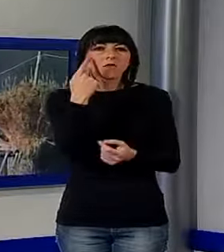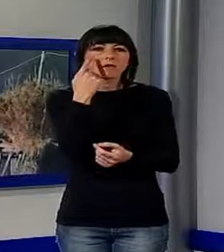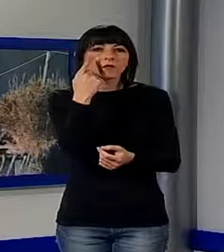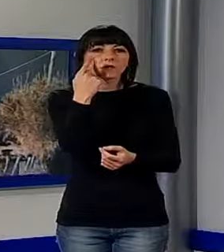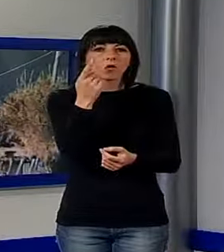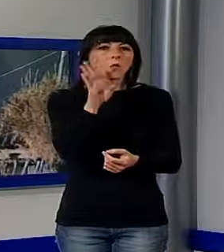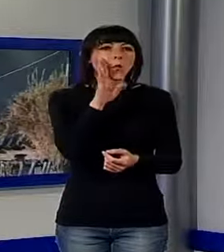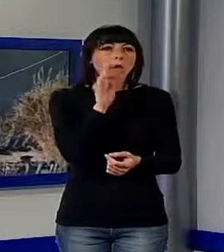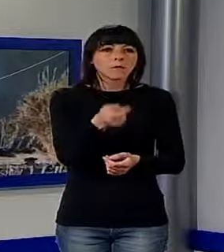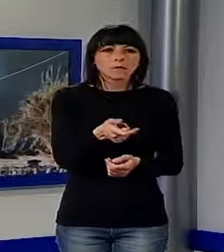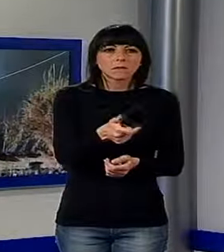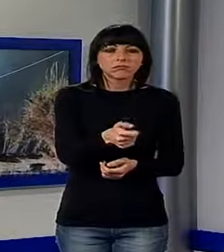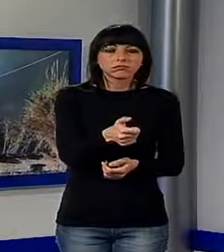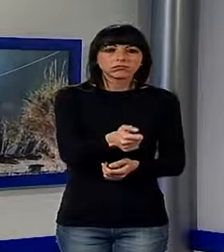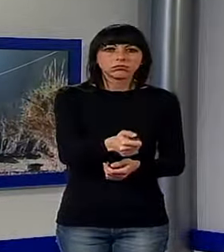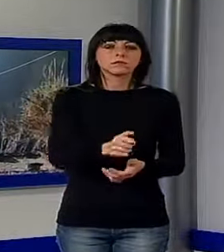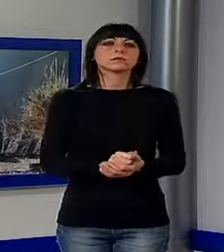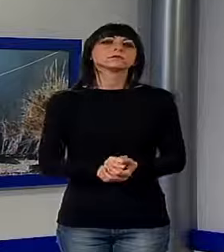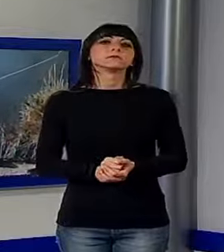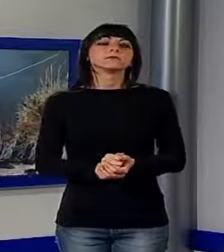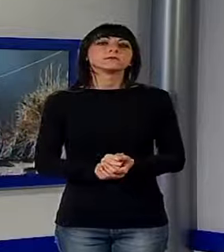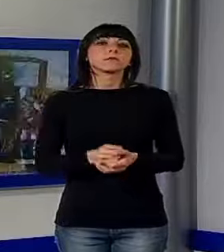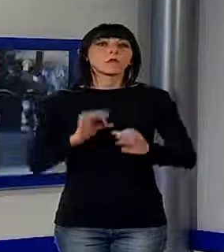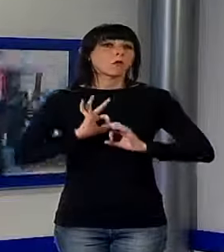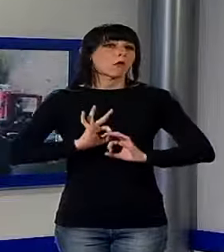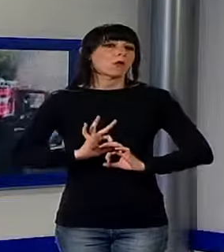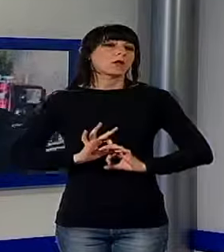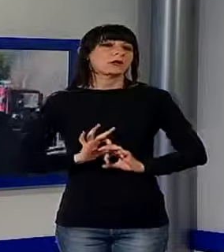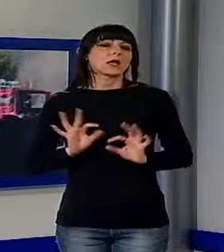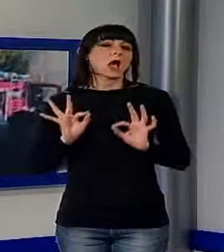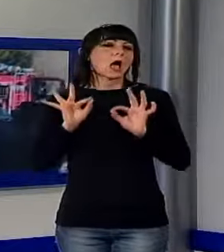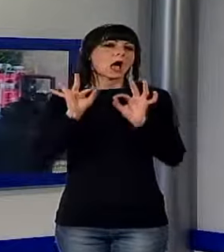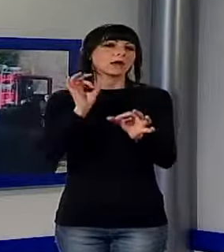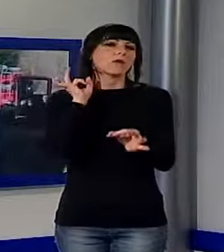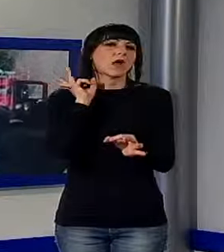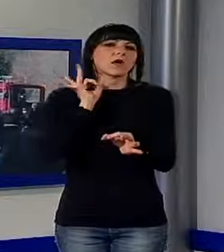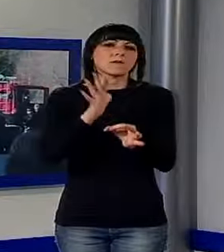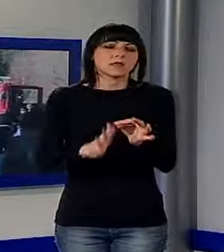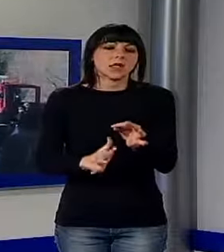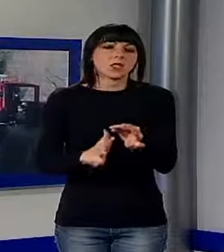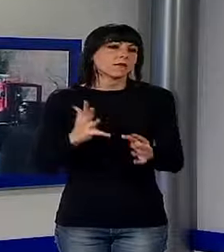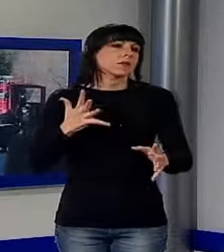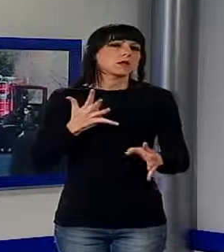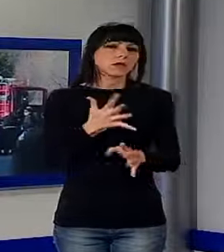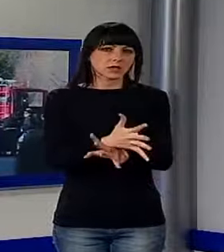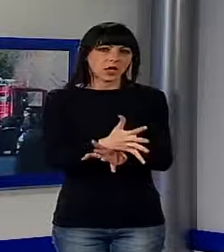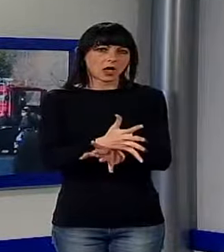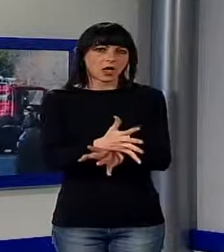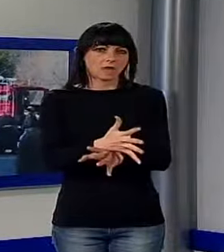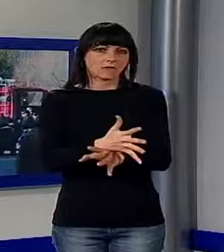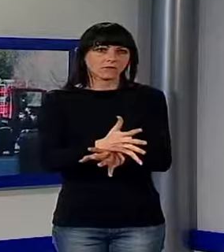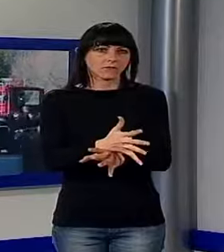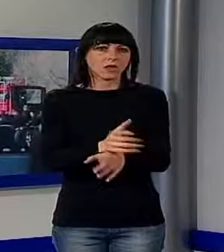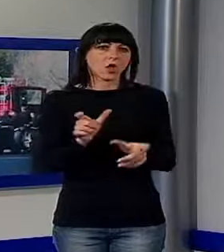con un accendino appiccava il fuoco. Una volante del commissariato, prontamente intervenuta sul posto, ha